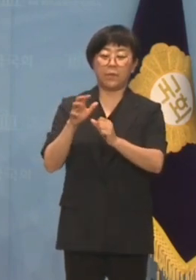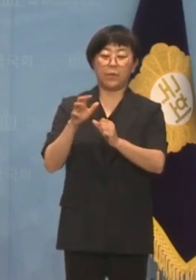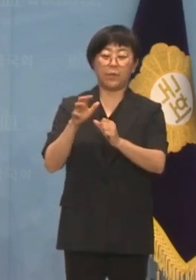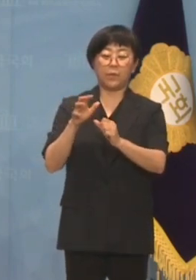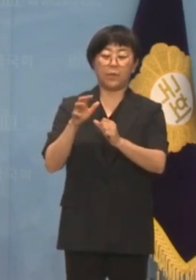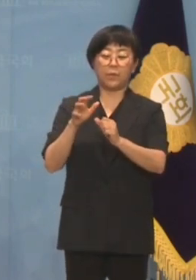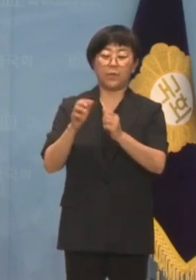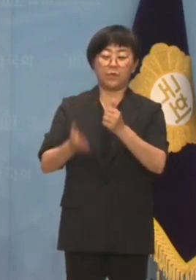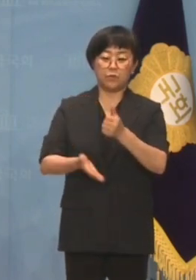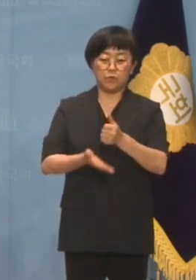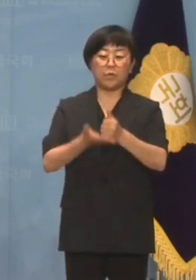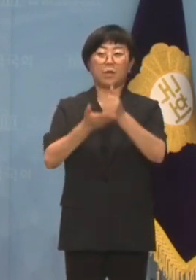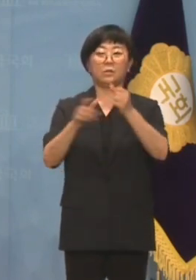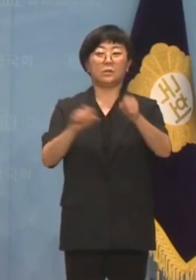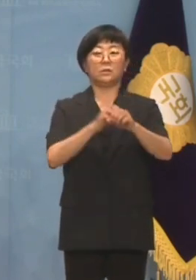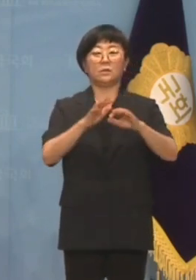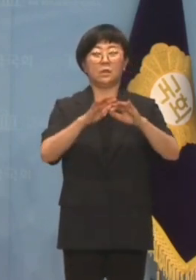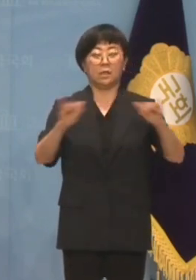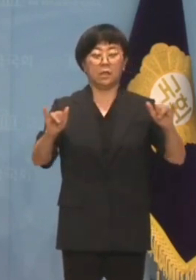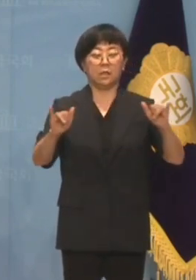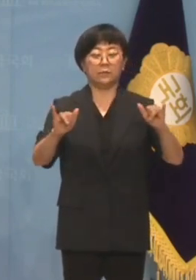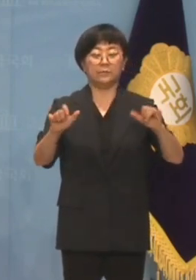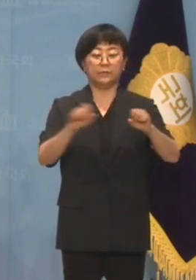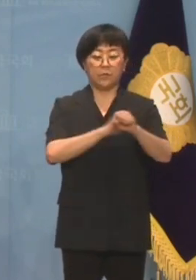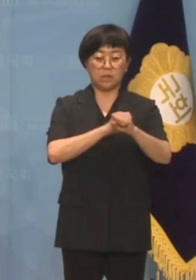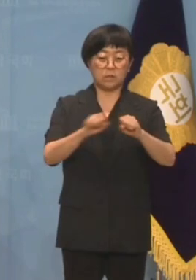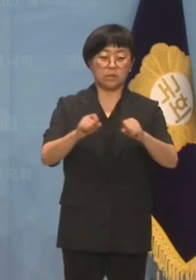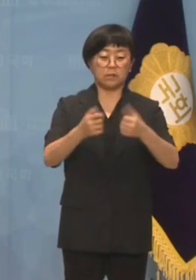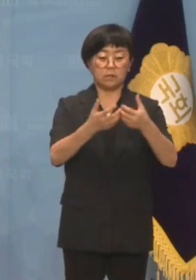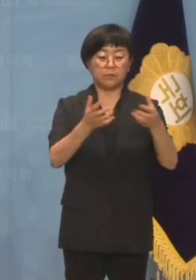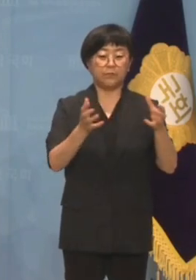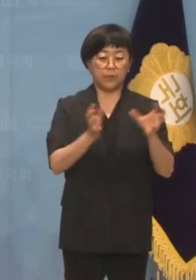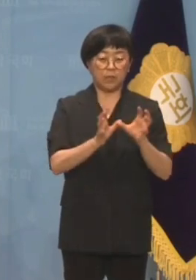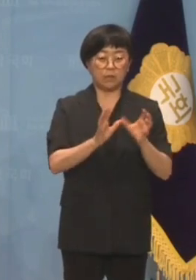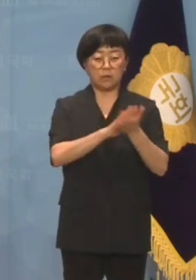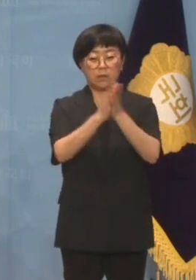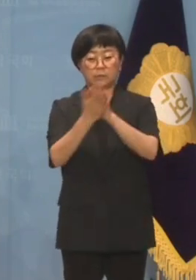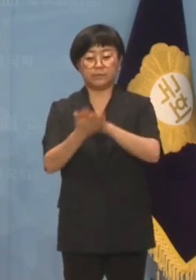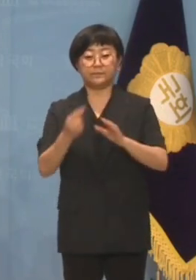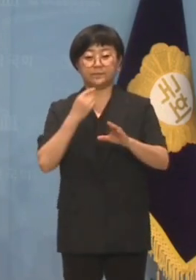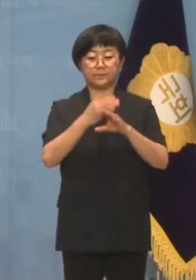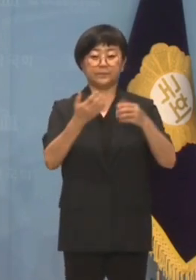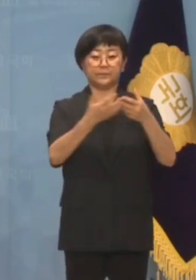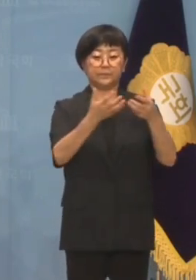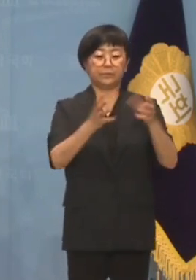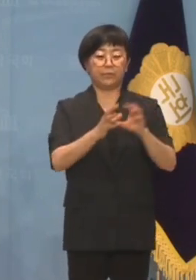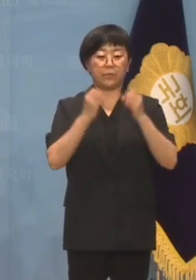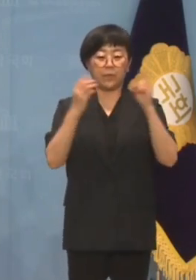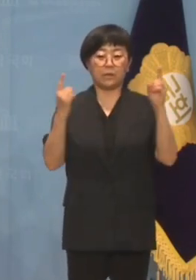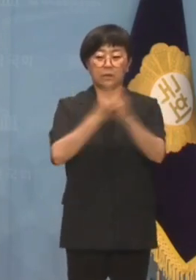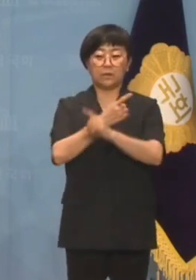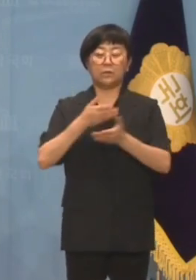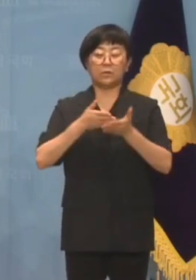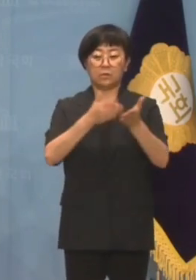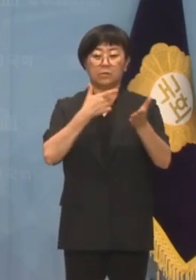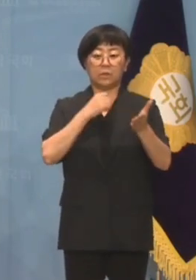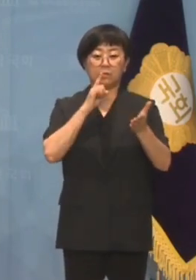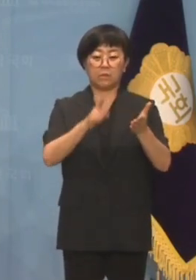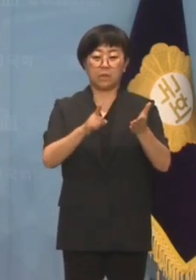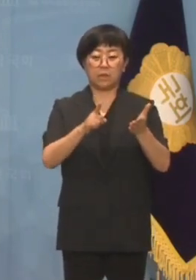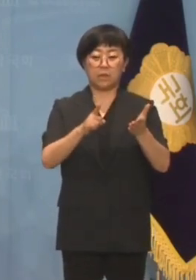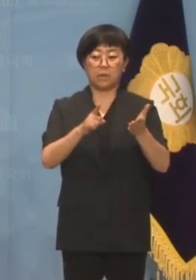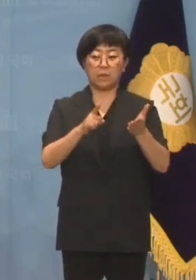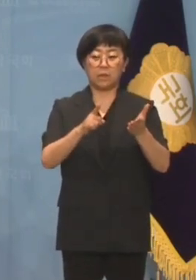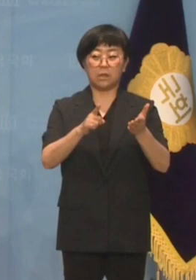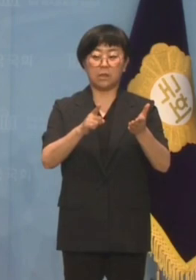추대한 것은 특정인, 특정 집단에 의해 사당화된 민주당의 쇄신을 요구했기 때문이라는